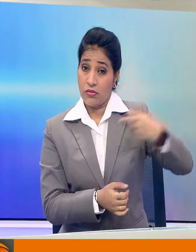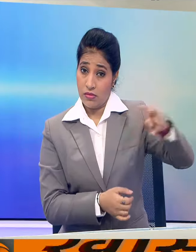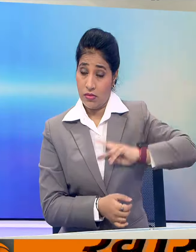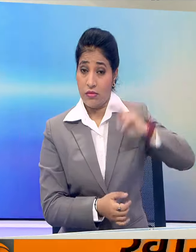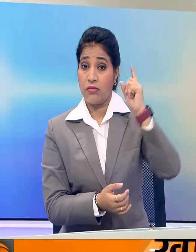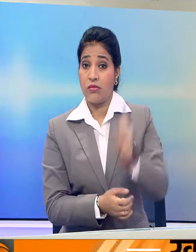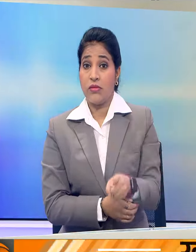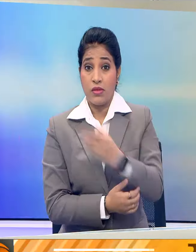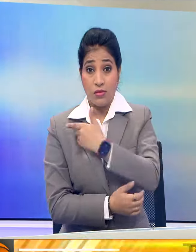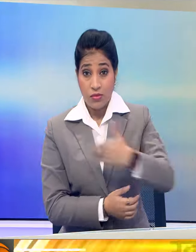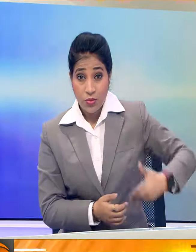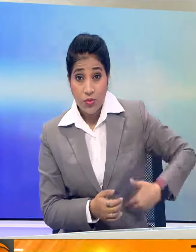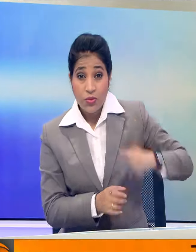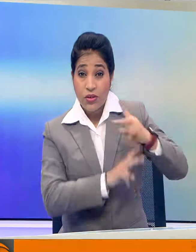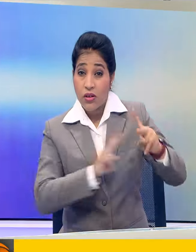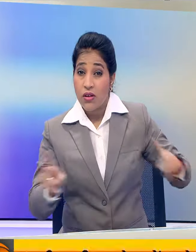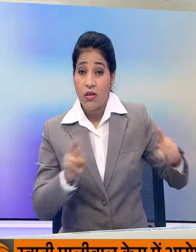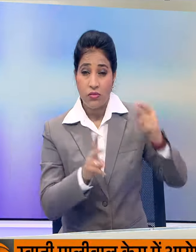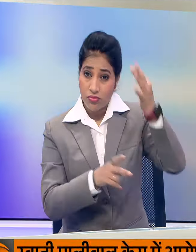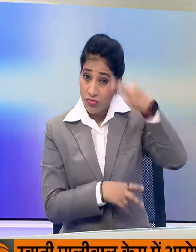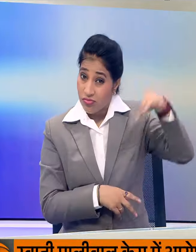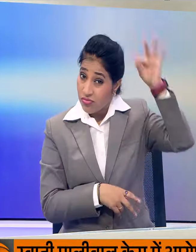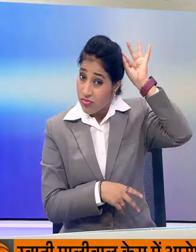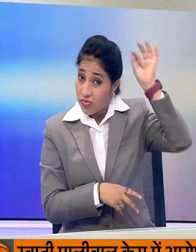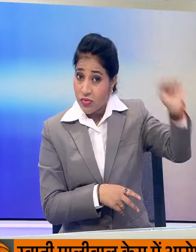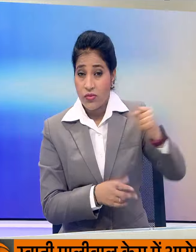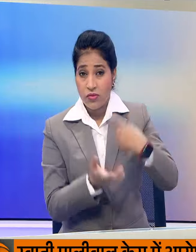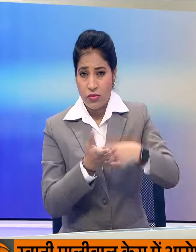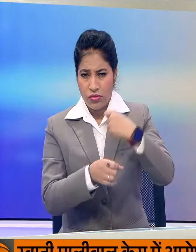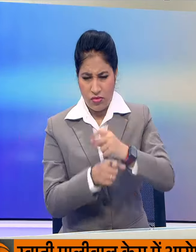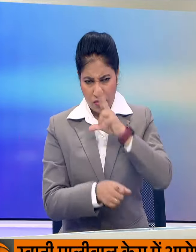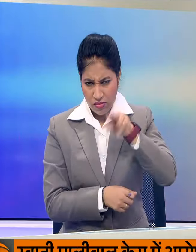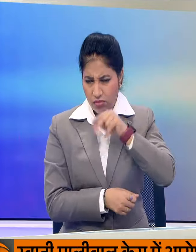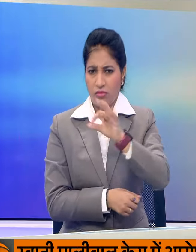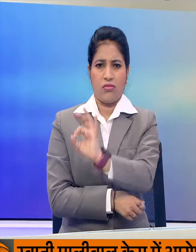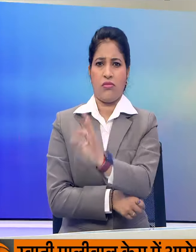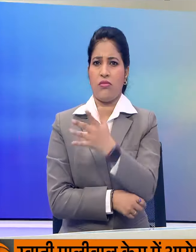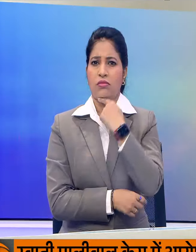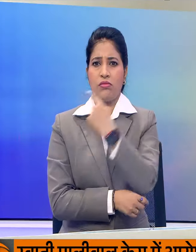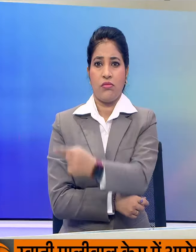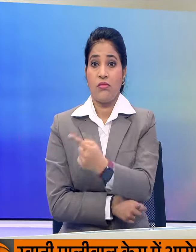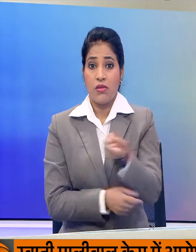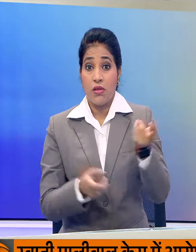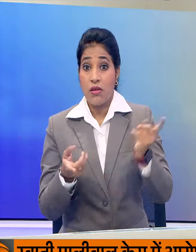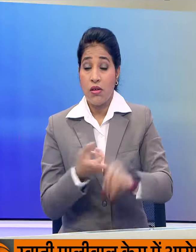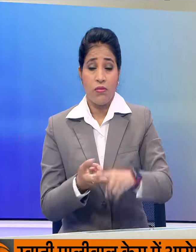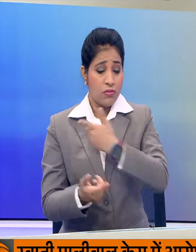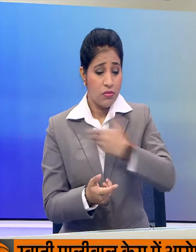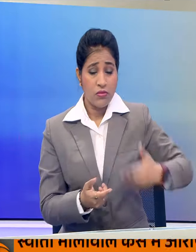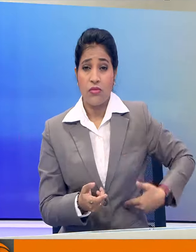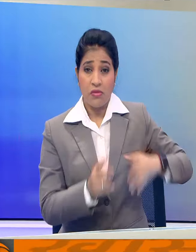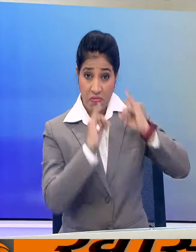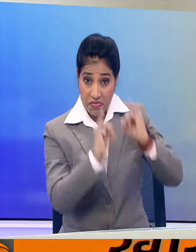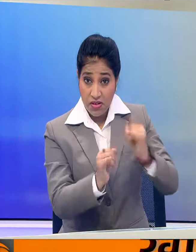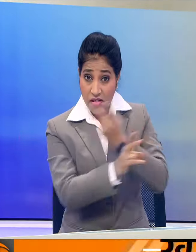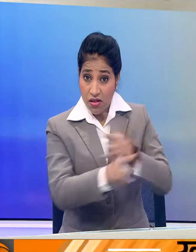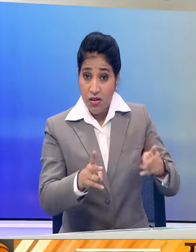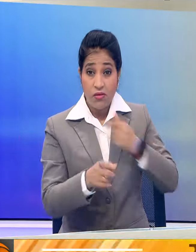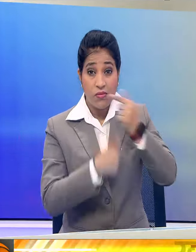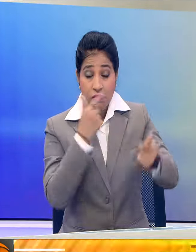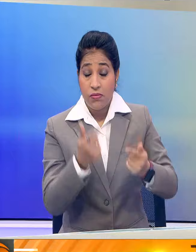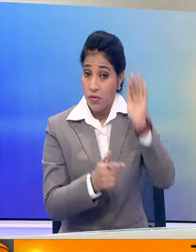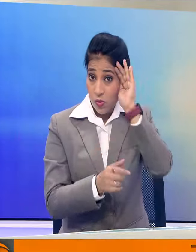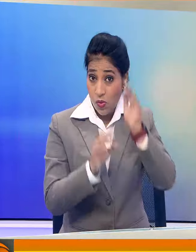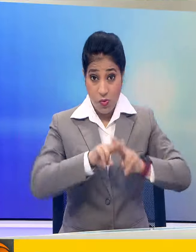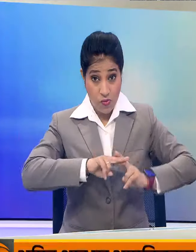धर्मा चारेों ने भी राहुल गान्धी के बयान पर आपत्ती जताई है और कहा है कि किसी भी धर्म के बारे में पूरी जानकारी